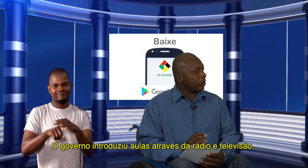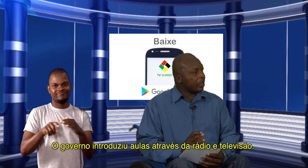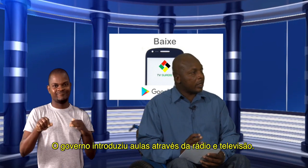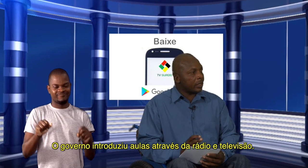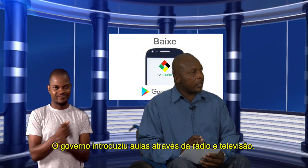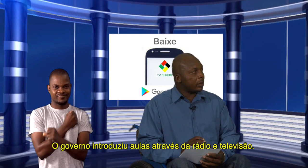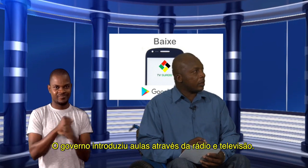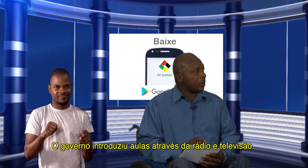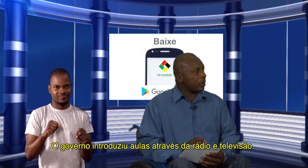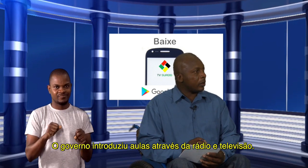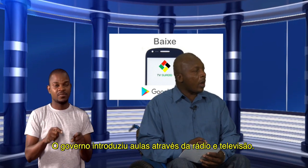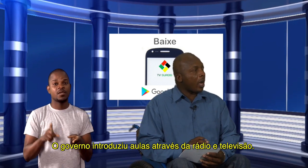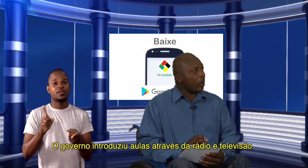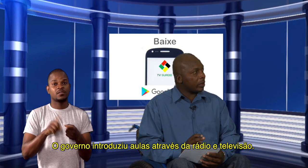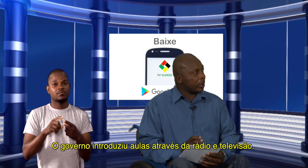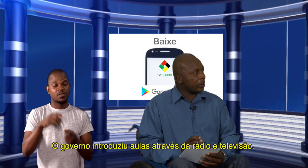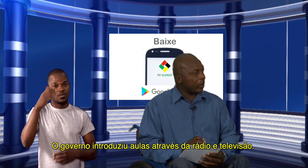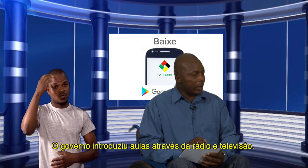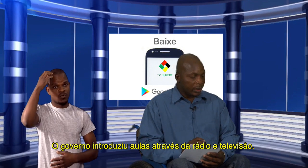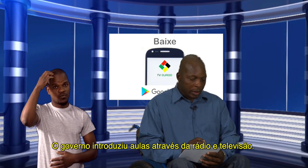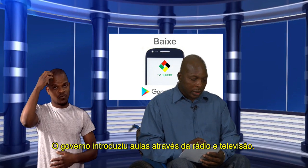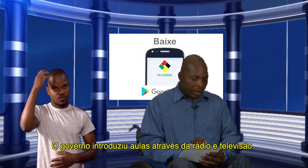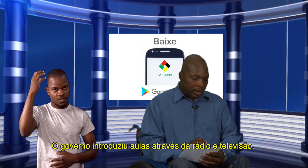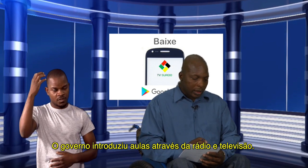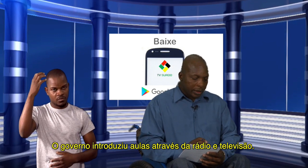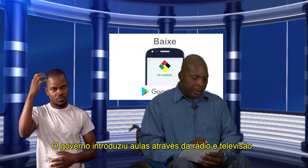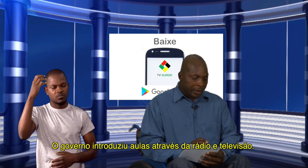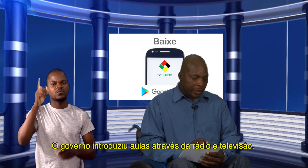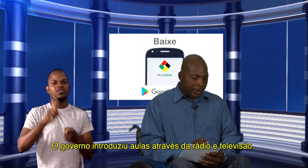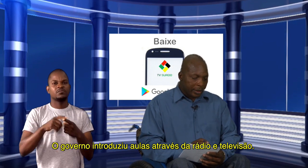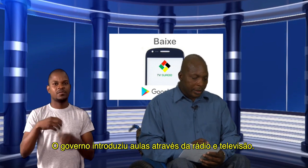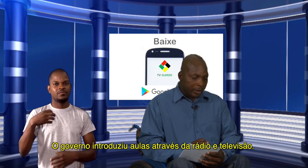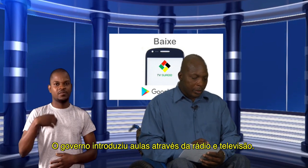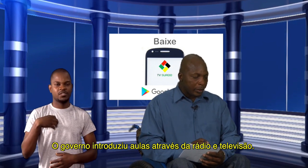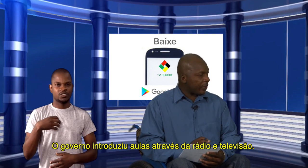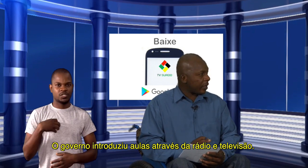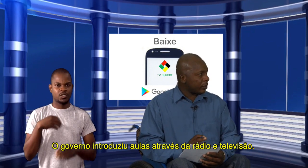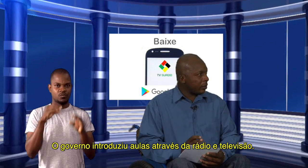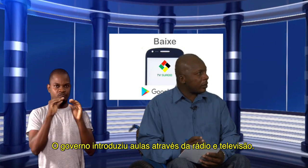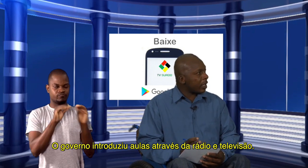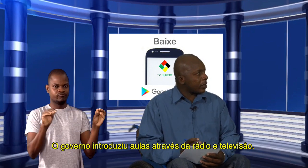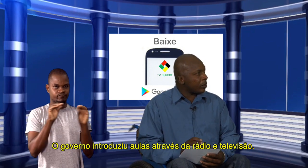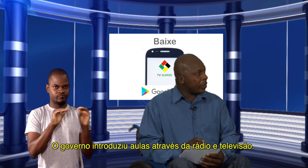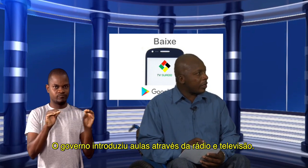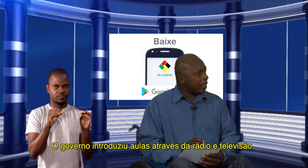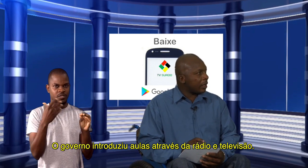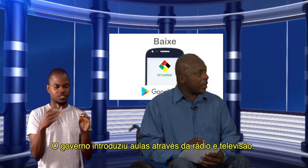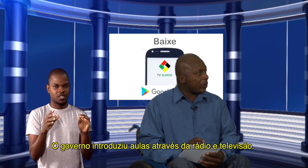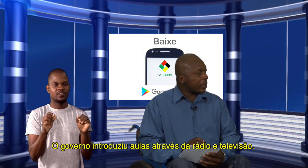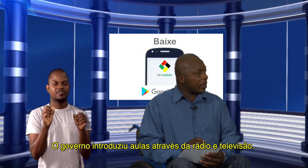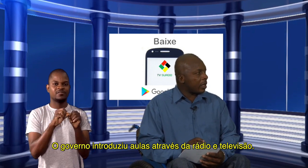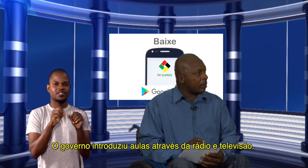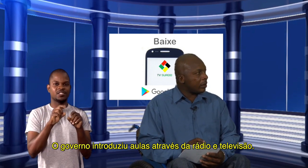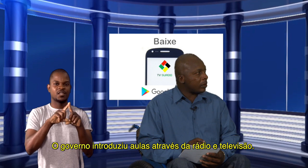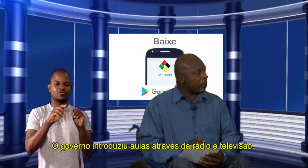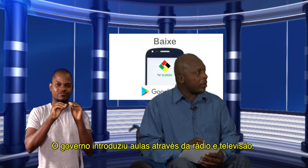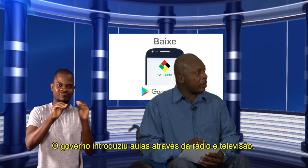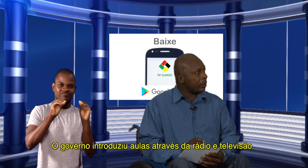que não há aulas, não é? E o governo, neste caso o Ministério da Educação, introduziu